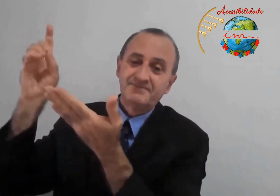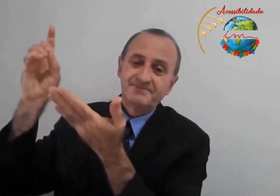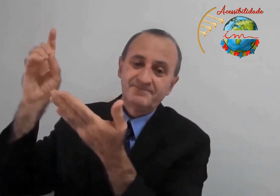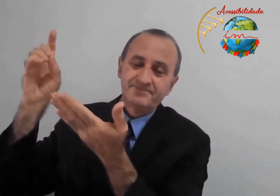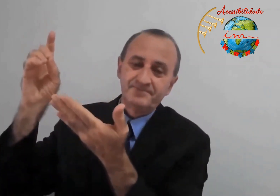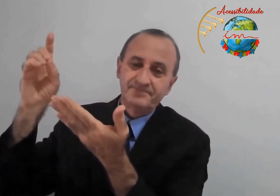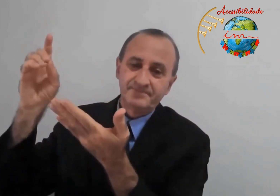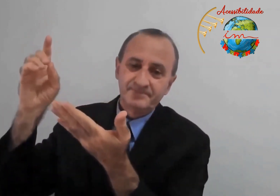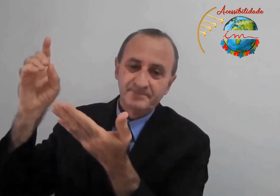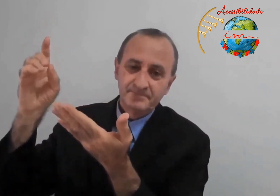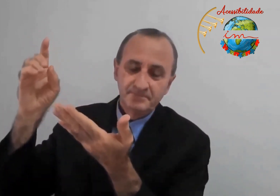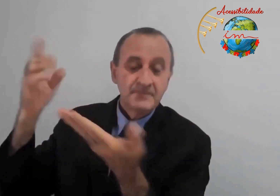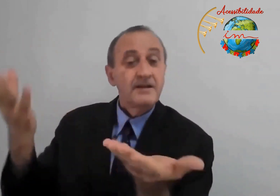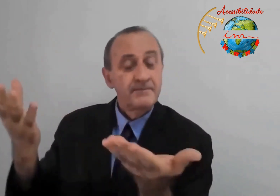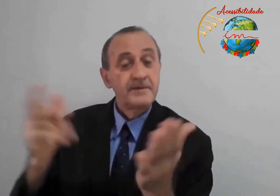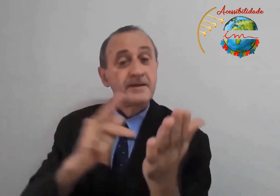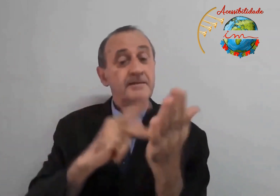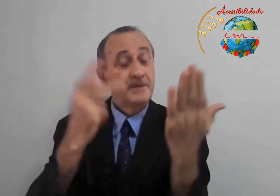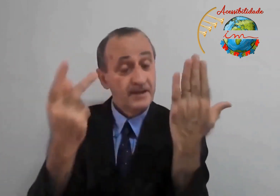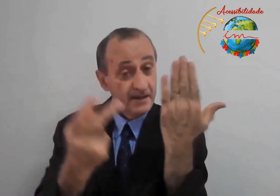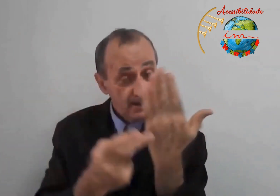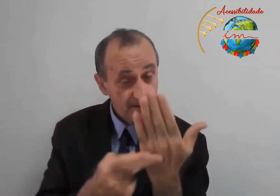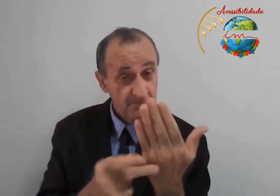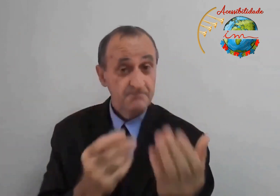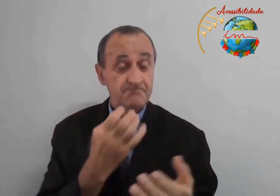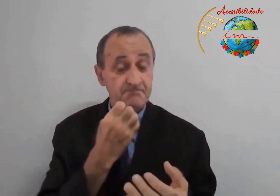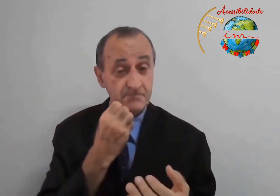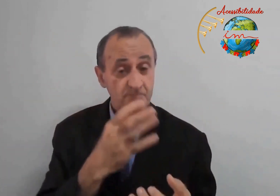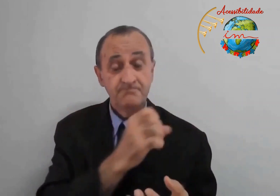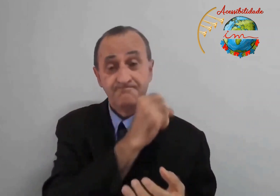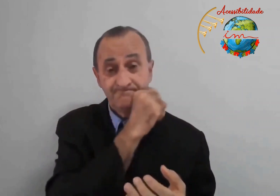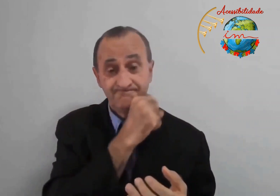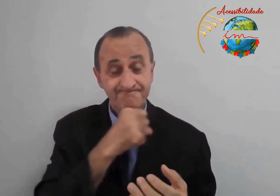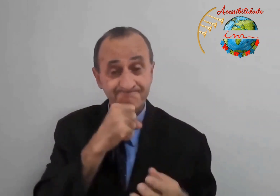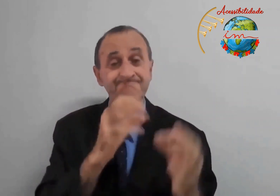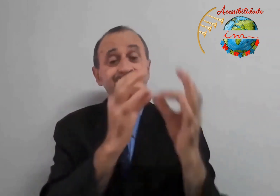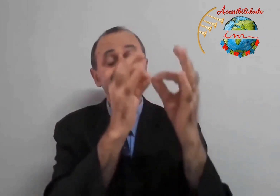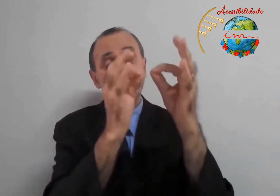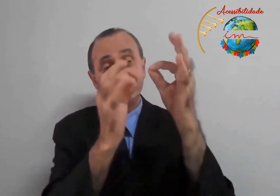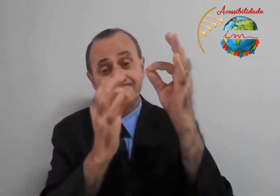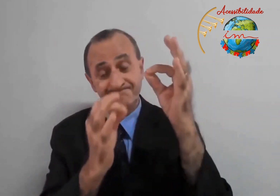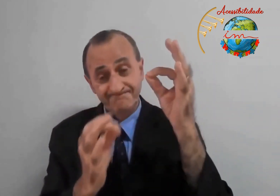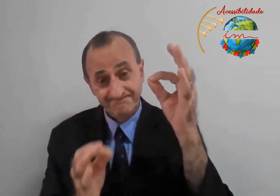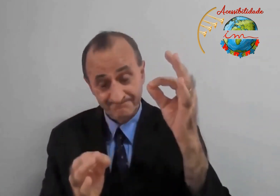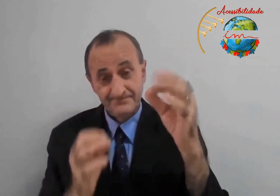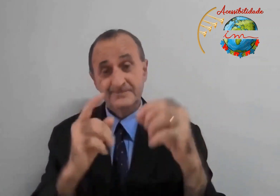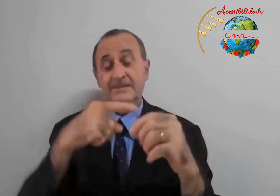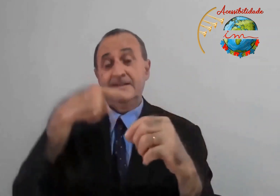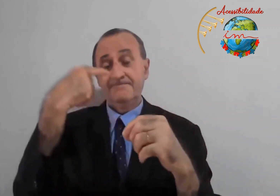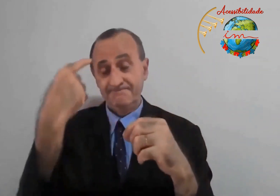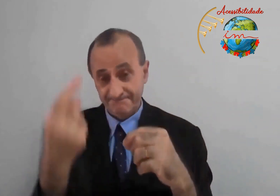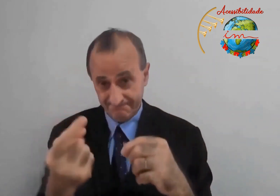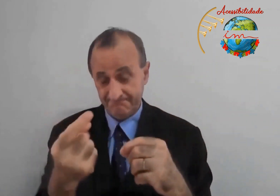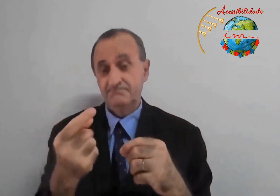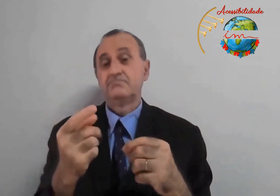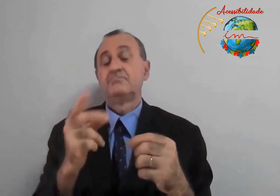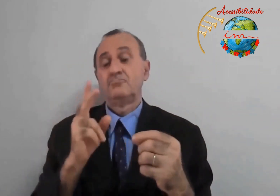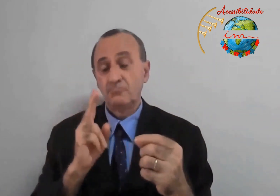voluntariamente. Então, essa parábola do bom samaritano é uma parábola longa. E nós